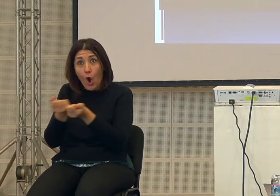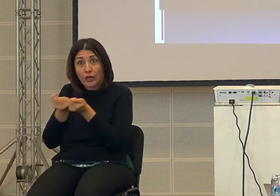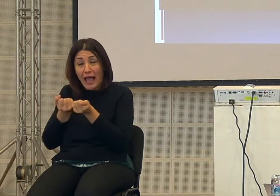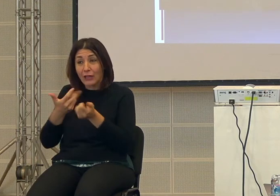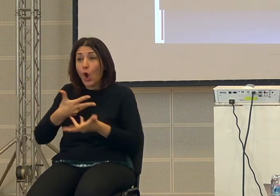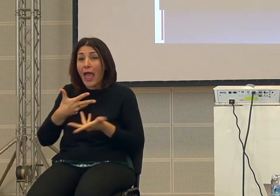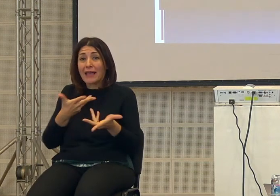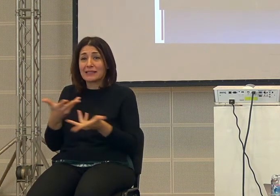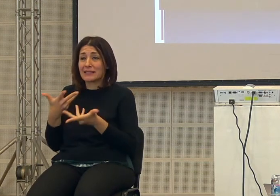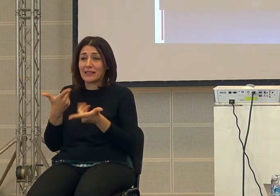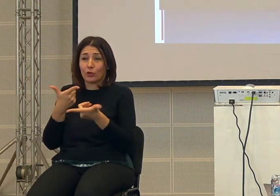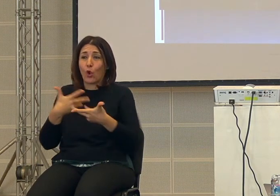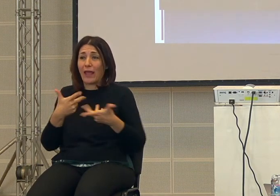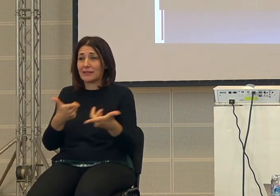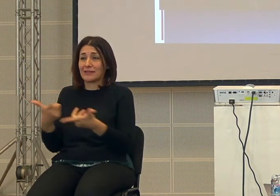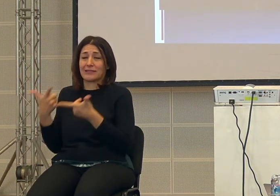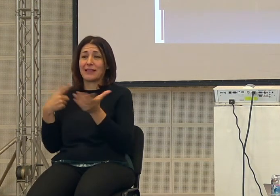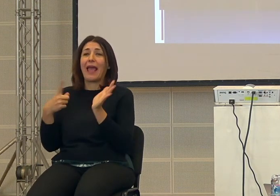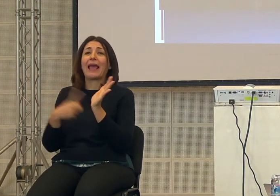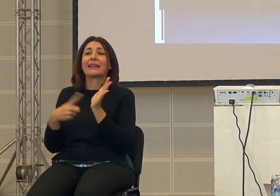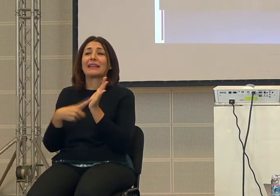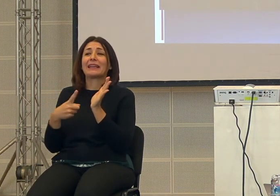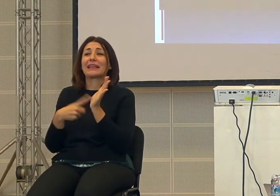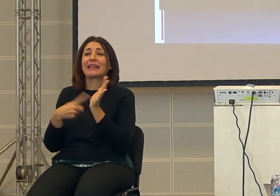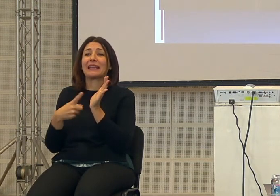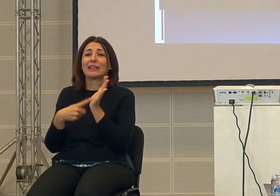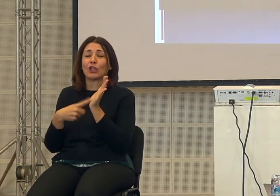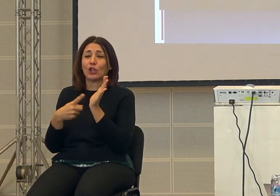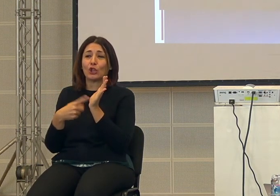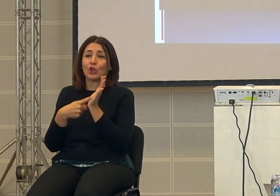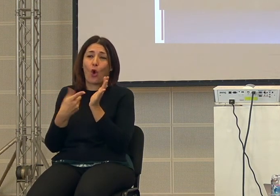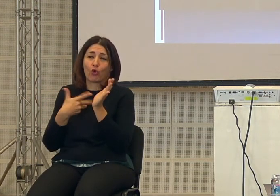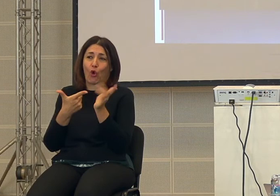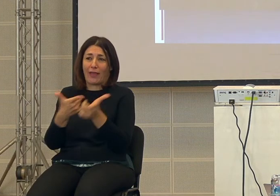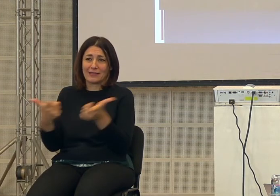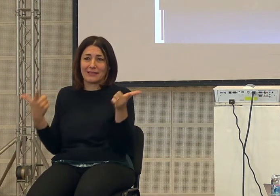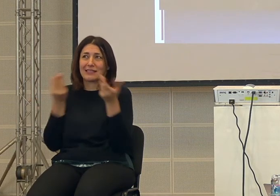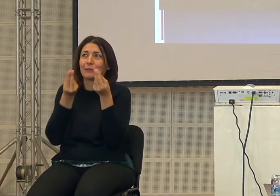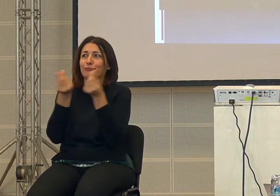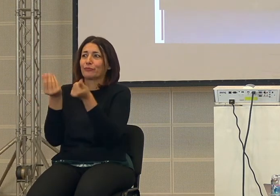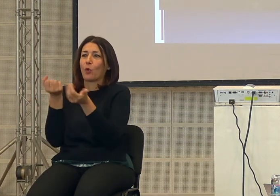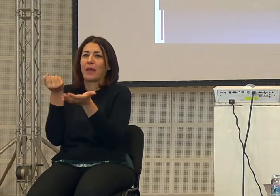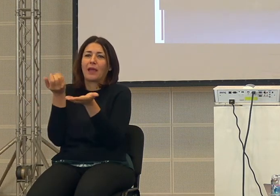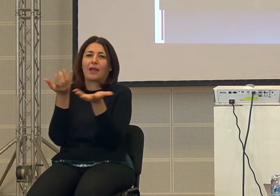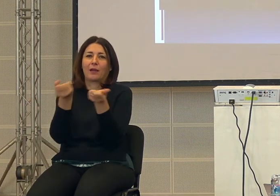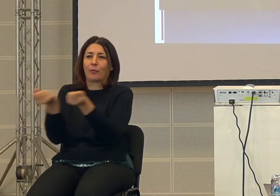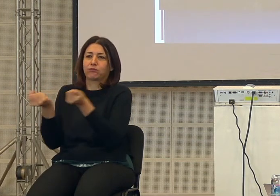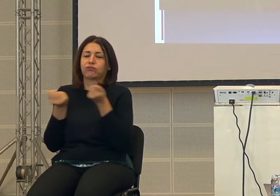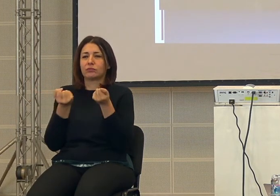secoli fa non c'erano i diritti umani eppure noi siamo sempre la stessa specie quindi perché perché l'evoluzione